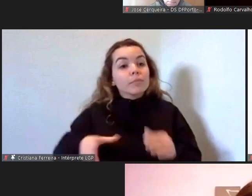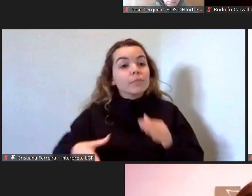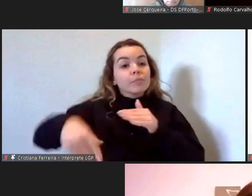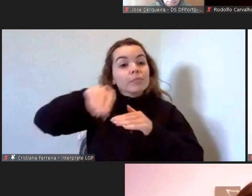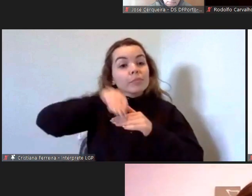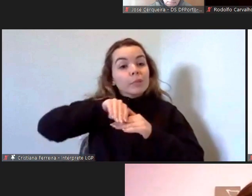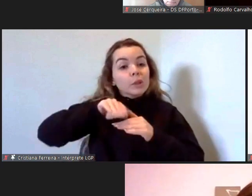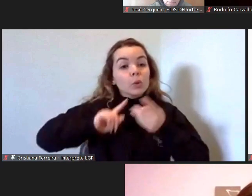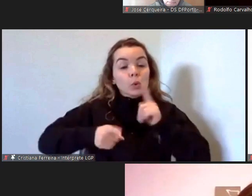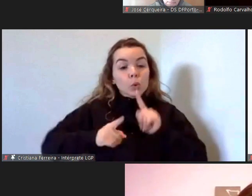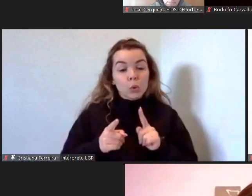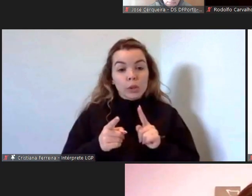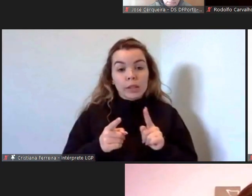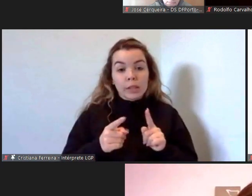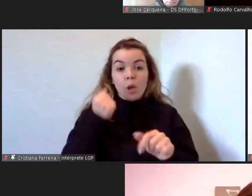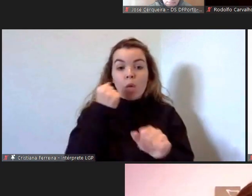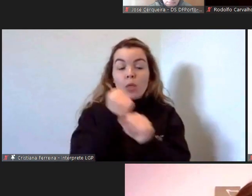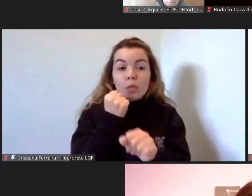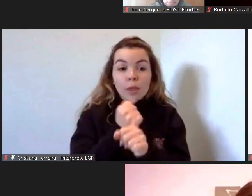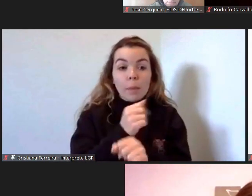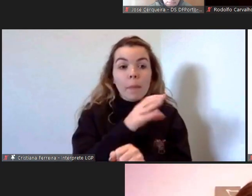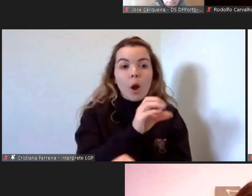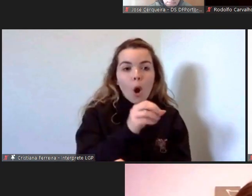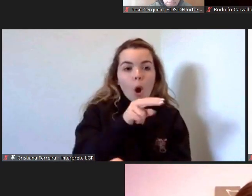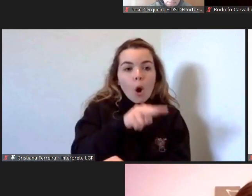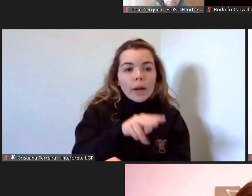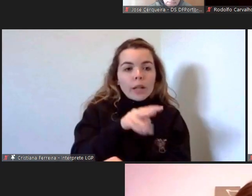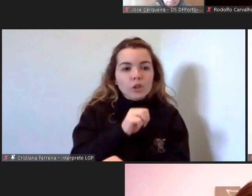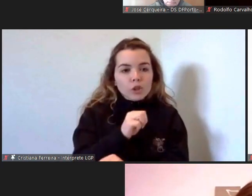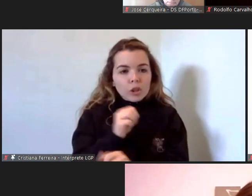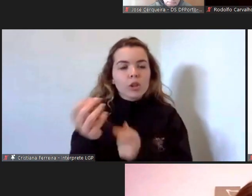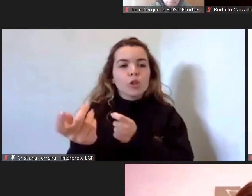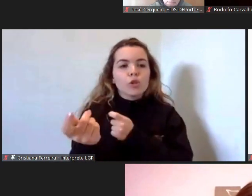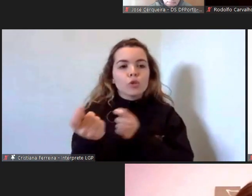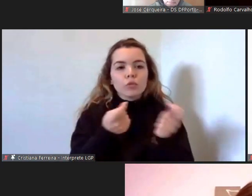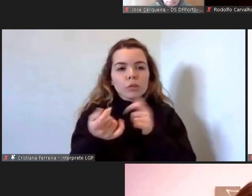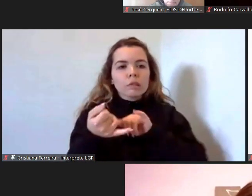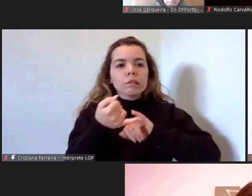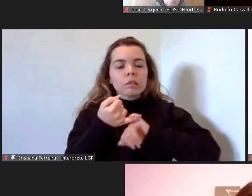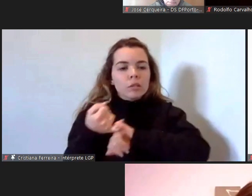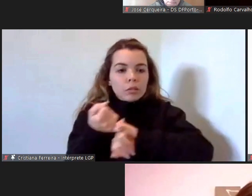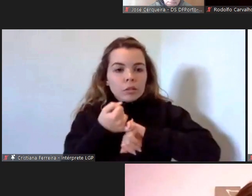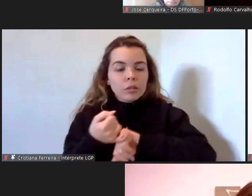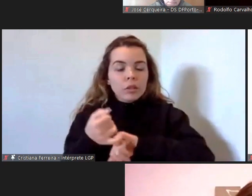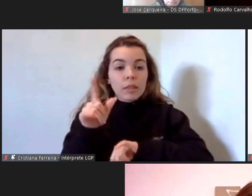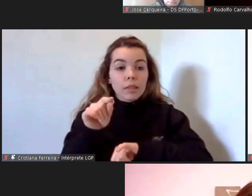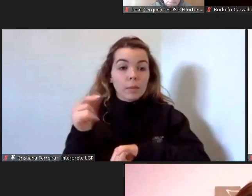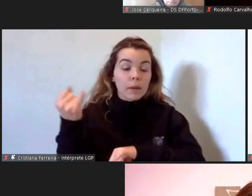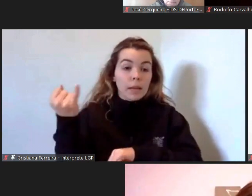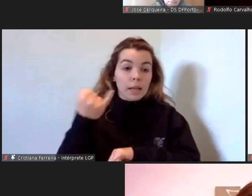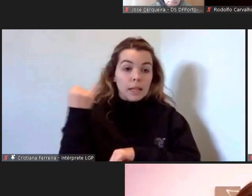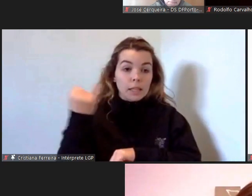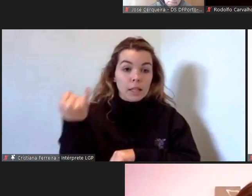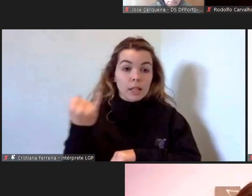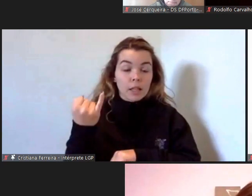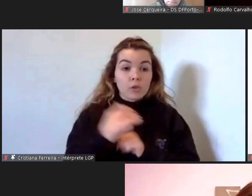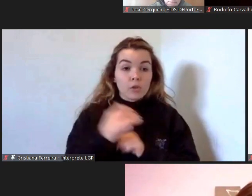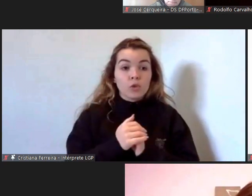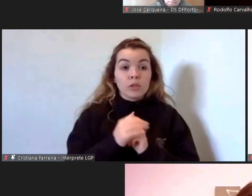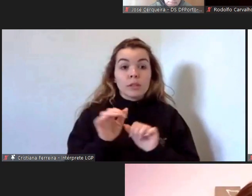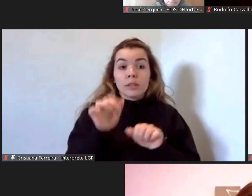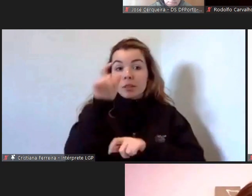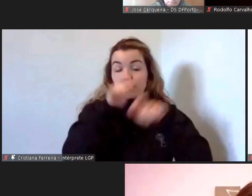das ONGs associações e das entidades e das da sociedade civil é